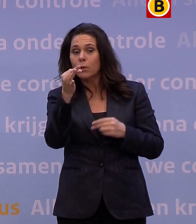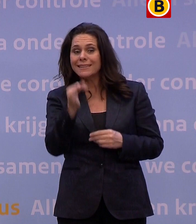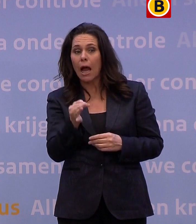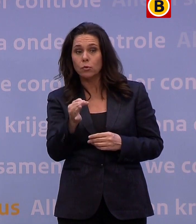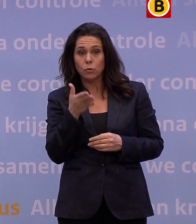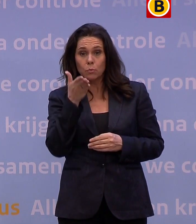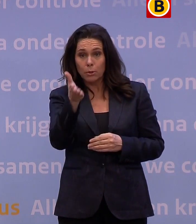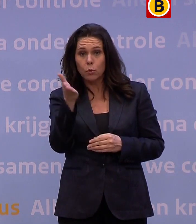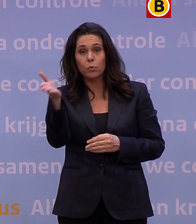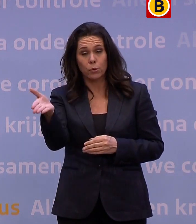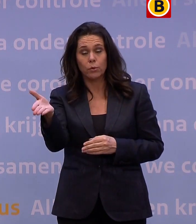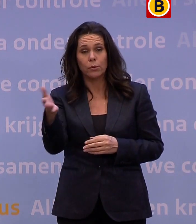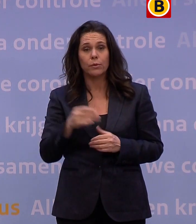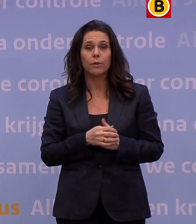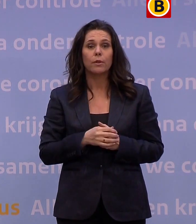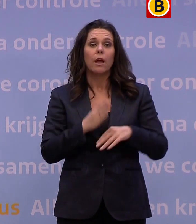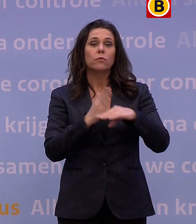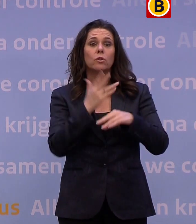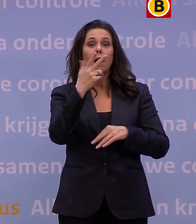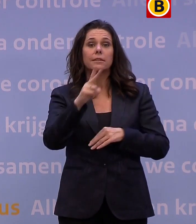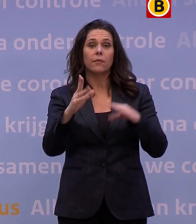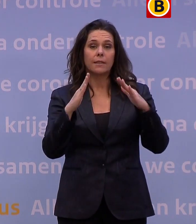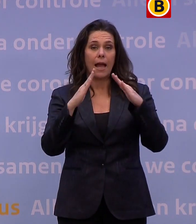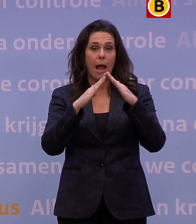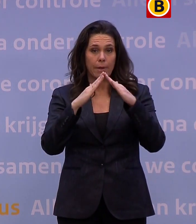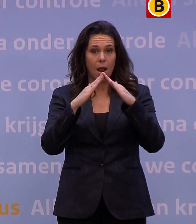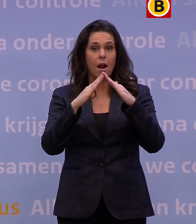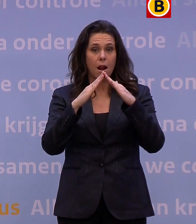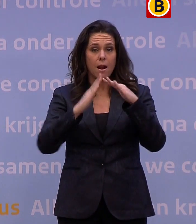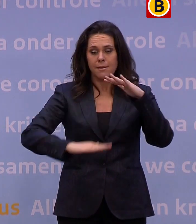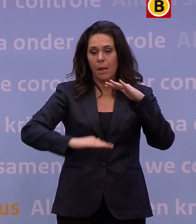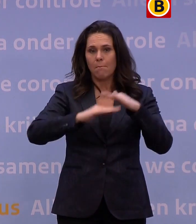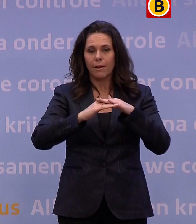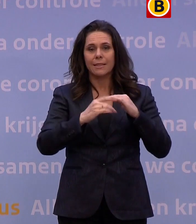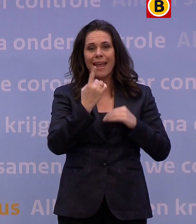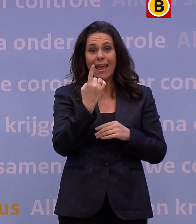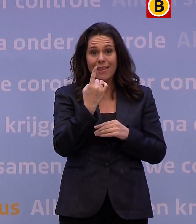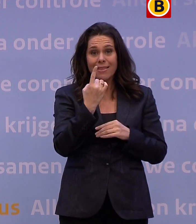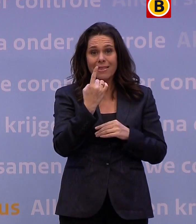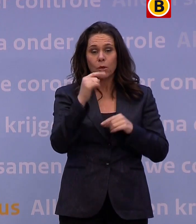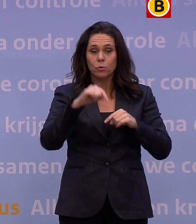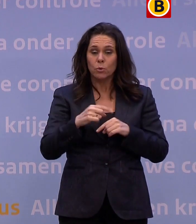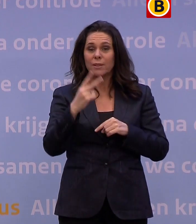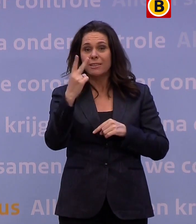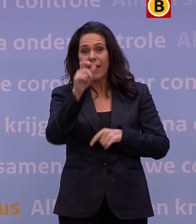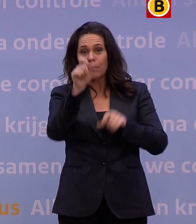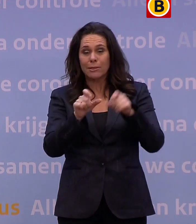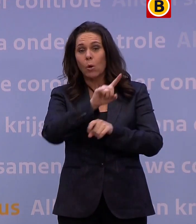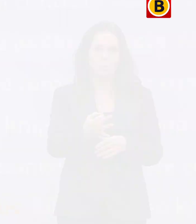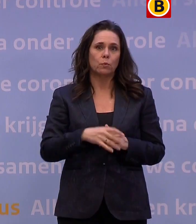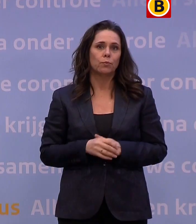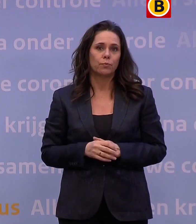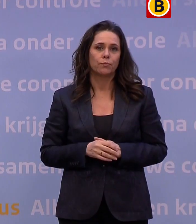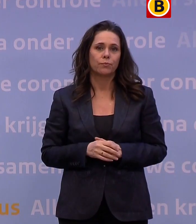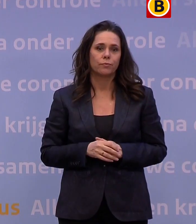Dat gaat vanaf woensdag 28 april van maximaal één naar maximaal twee personen per dag.